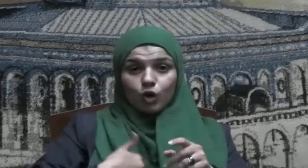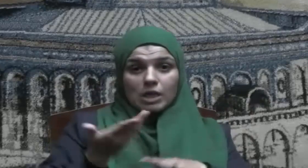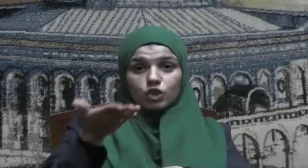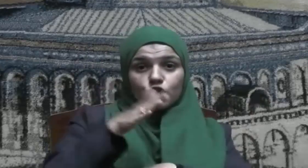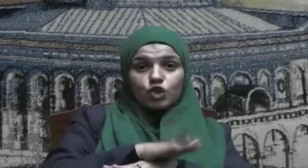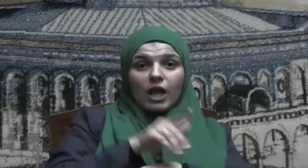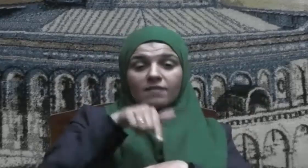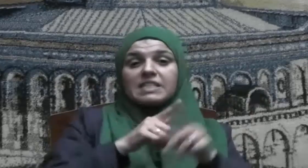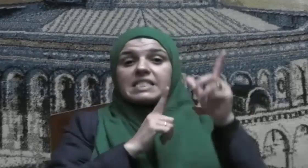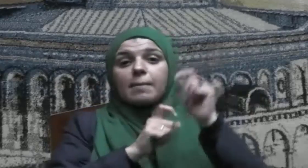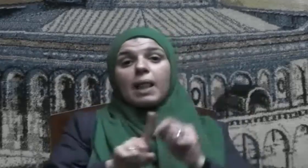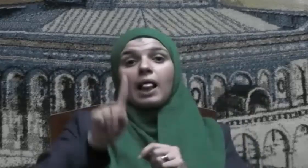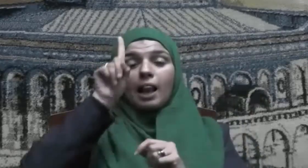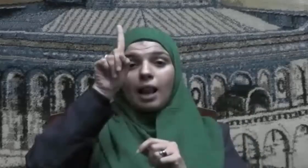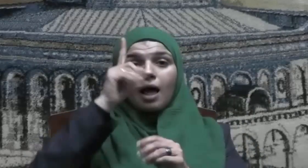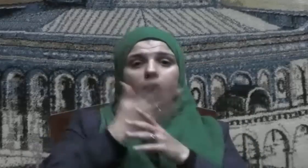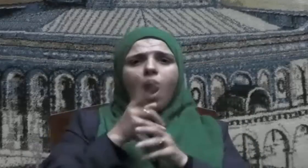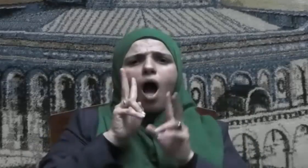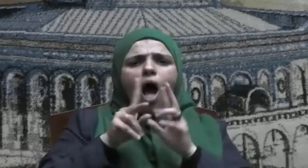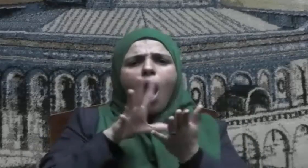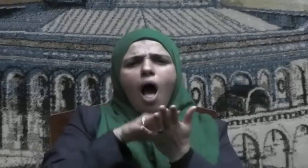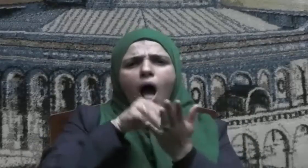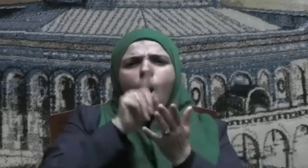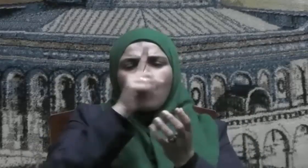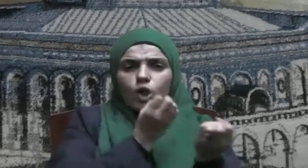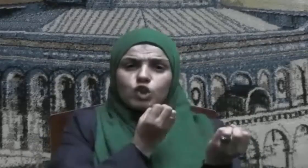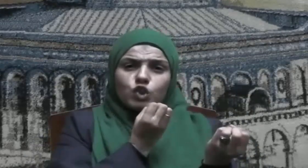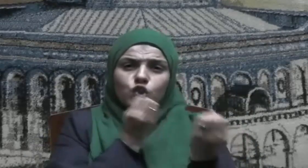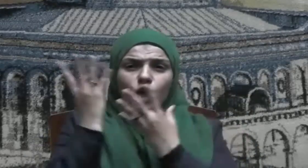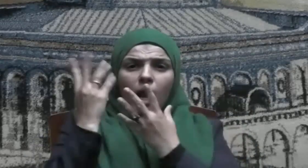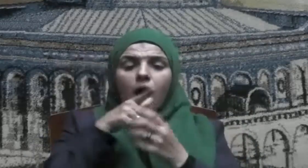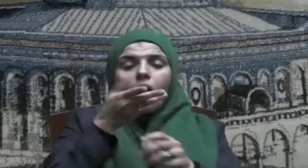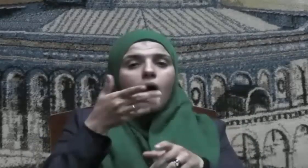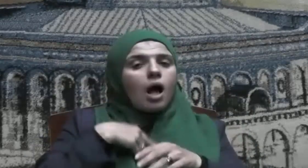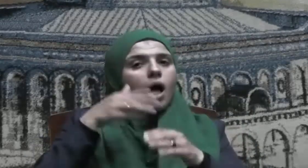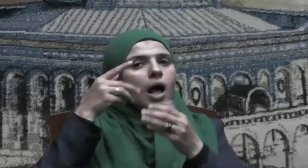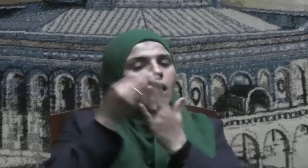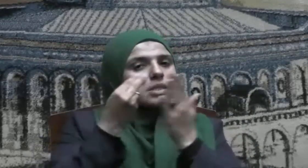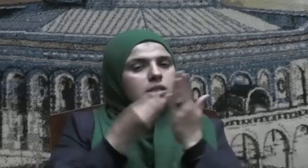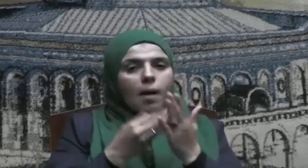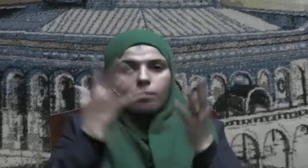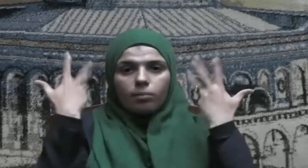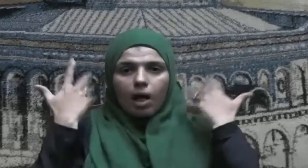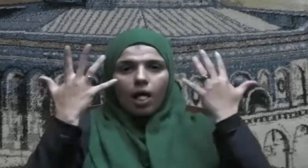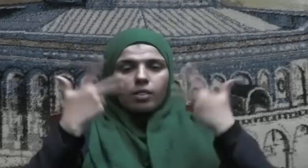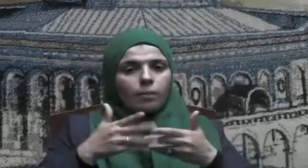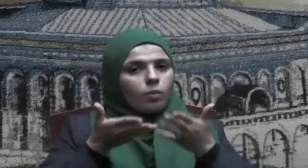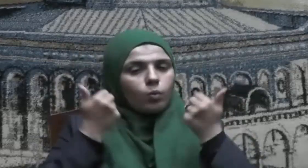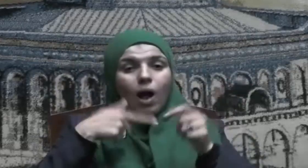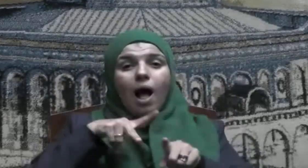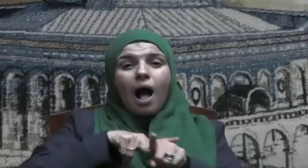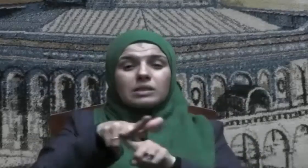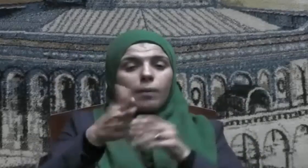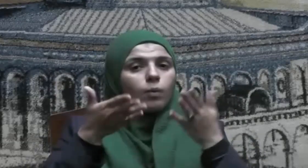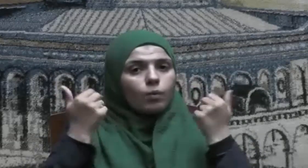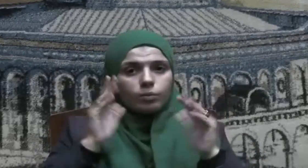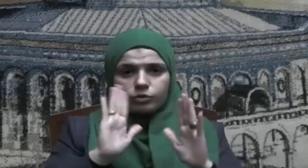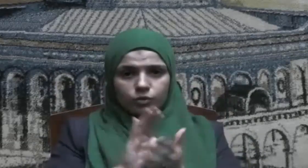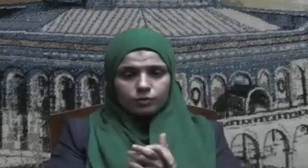أول زنرة تنخل الجنة بغير حساب ولا عباد حرم عبد